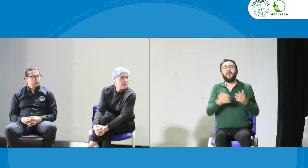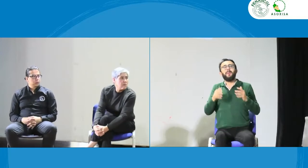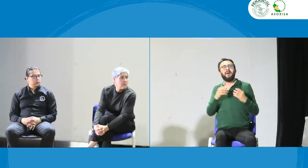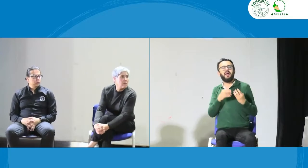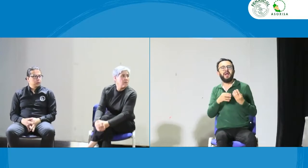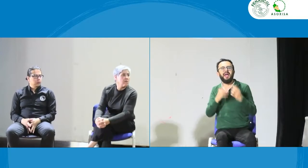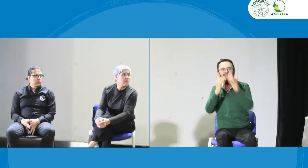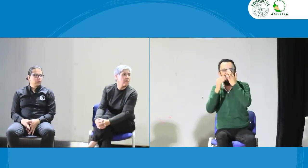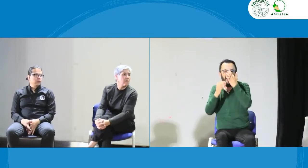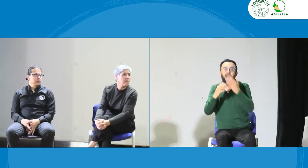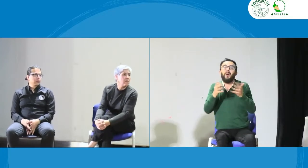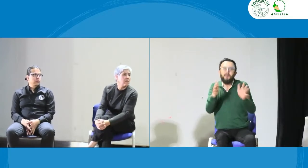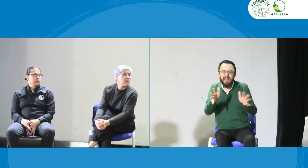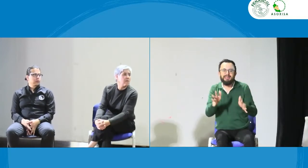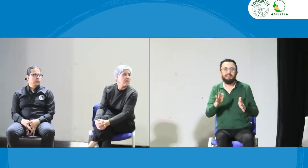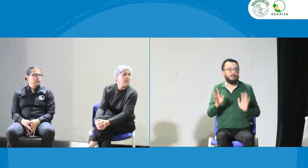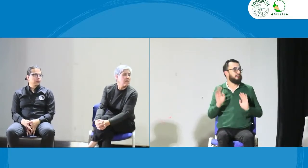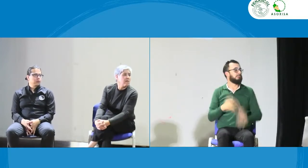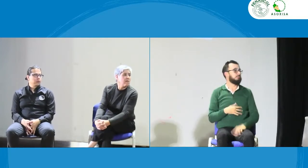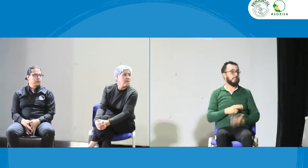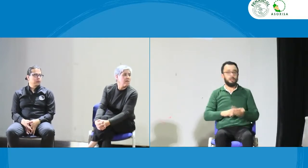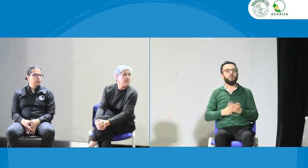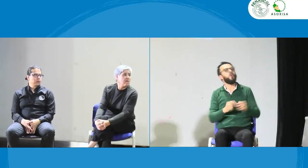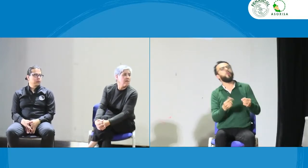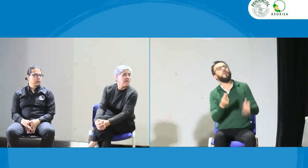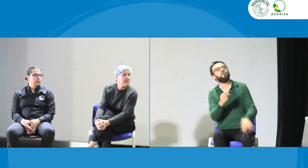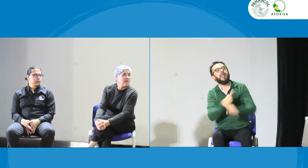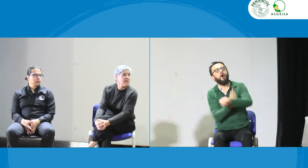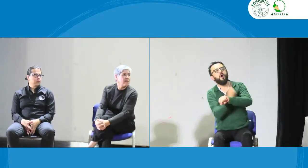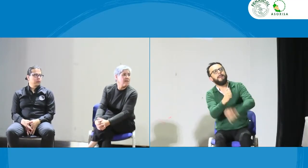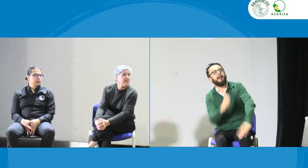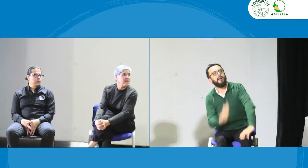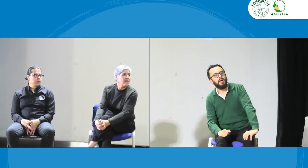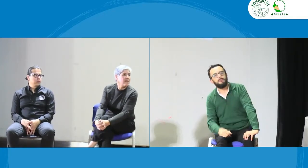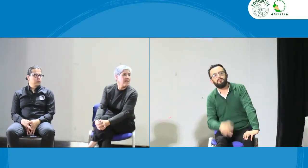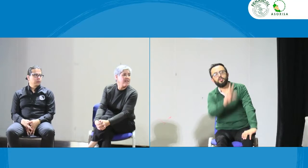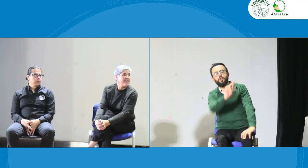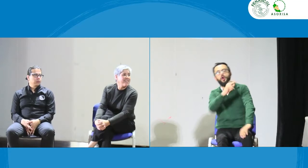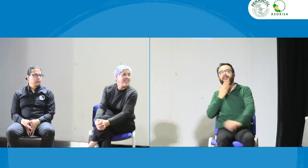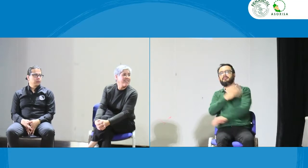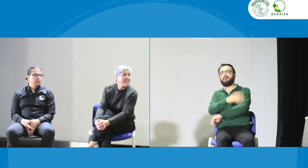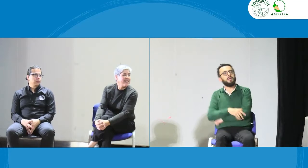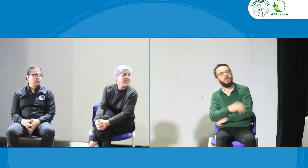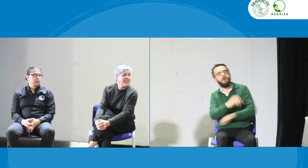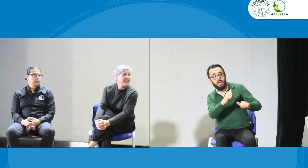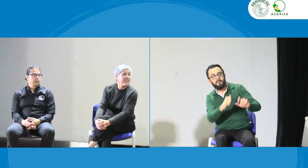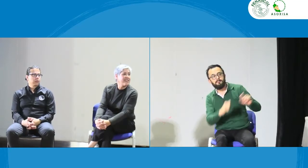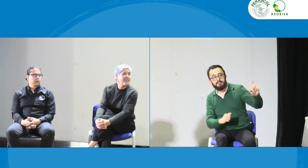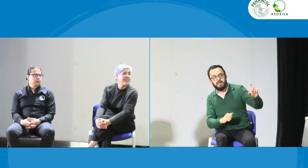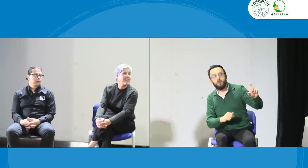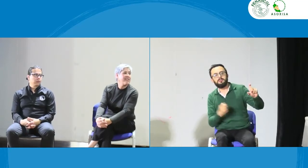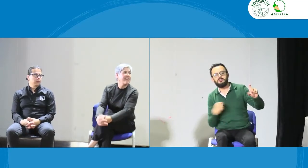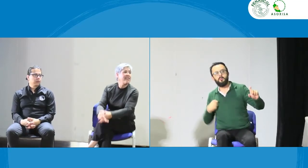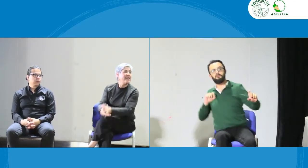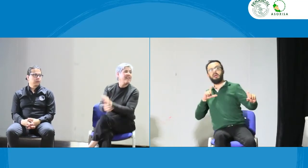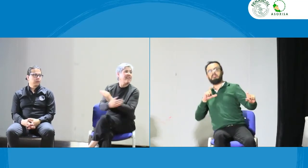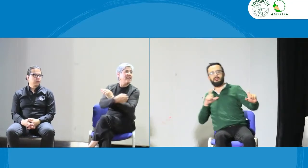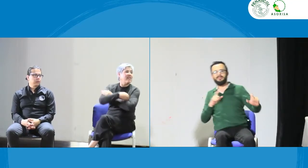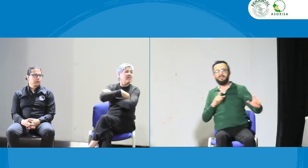colegas, pero la verdad es que pareciera que como que bueno, ¿cuánto me vas a pagar por una hora? Ok, ¿me vas a pagar más? Y se